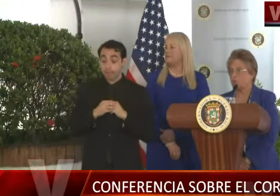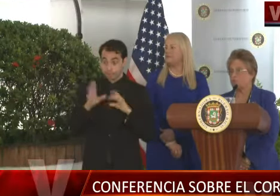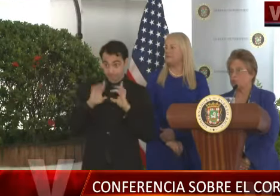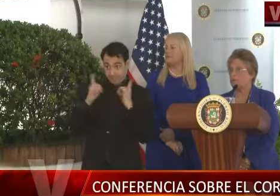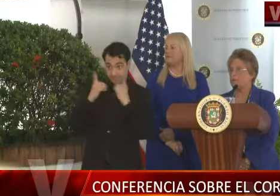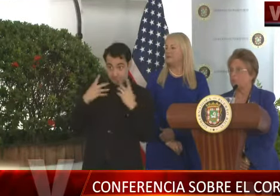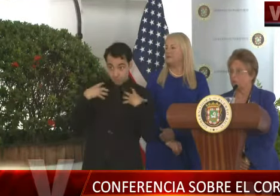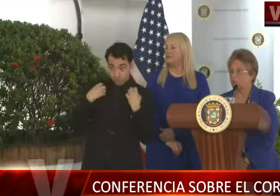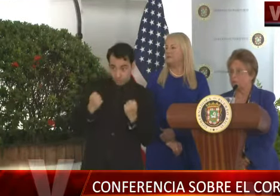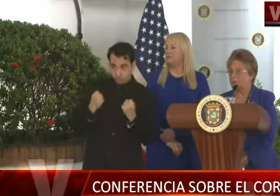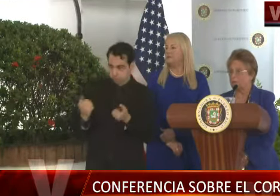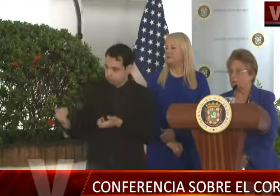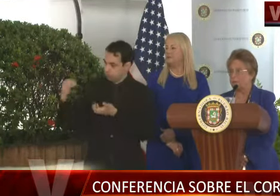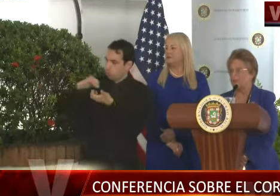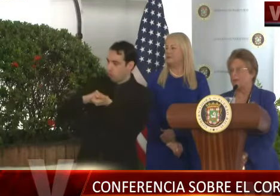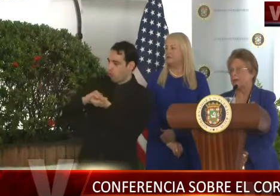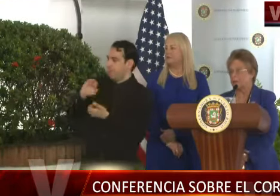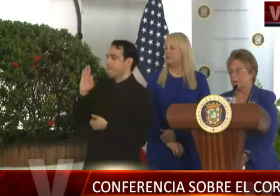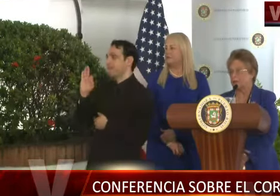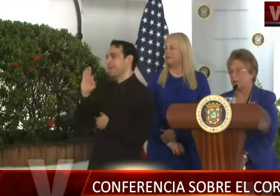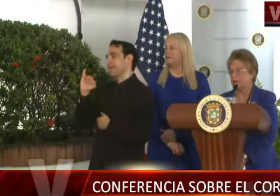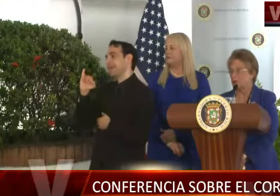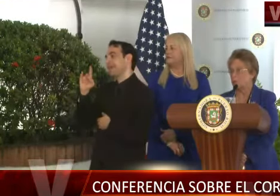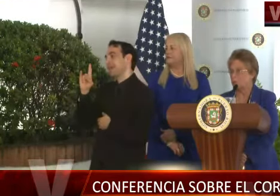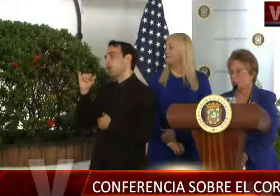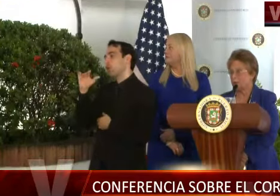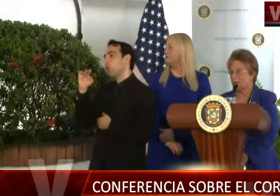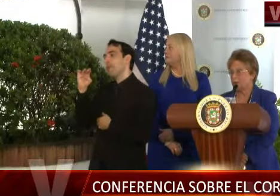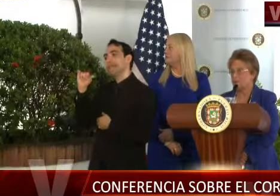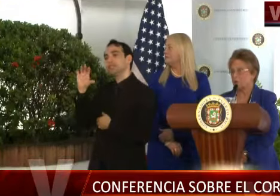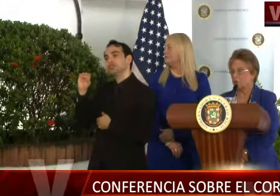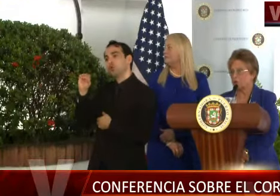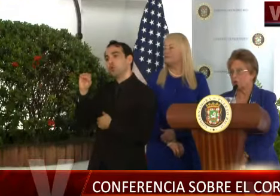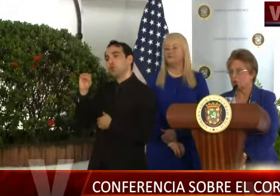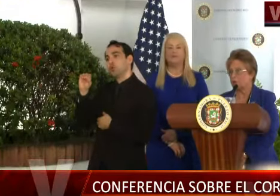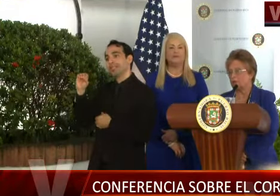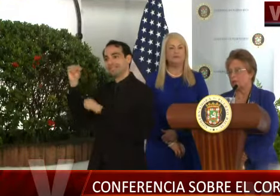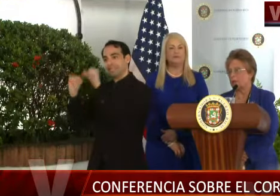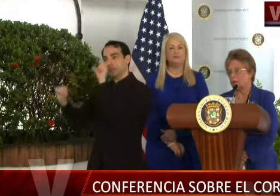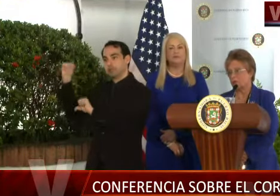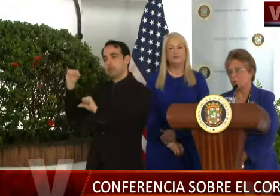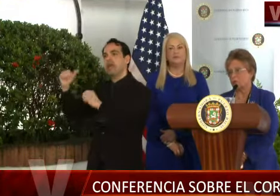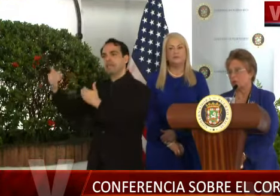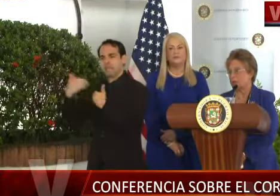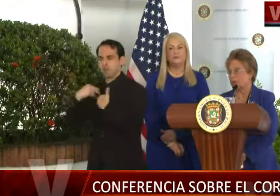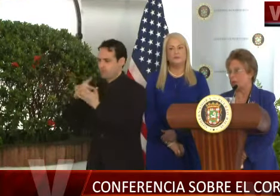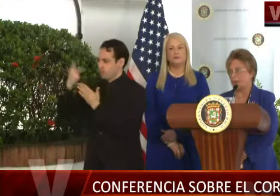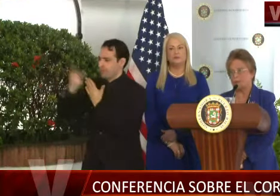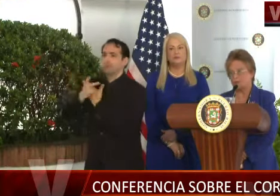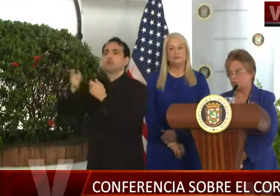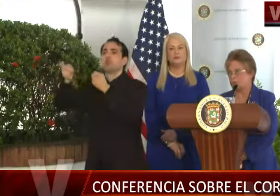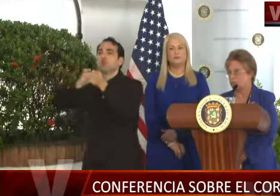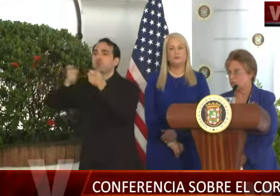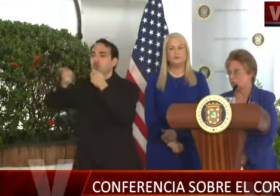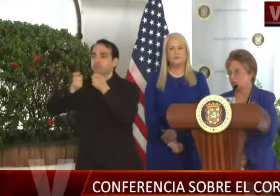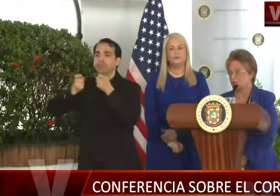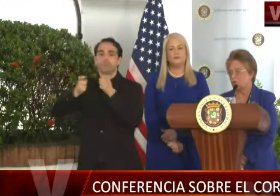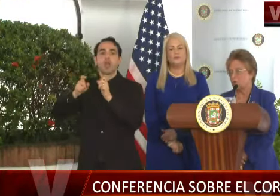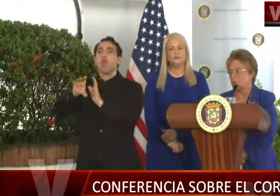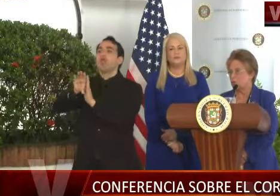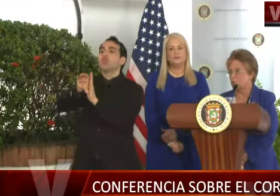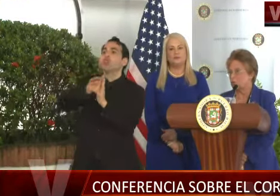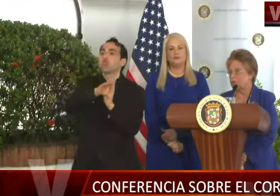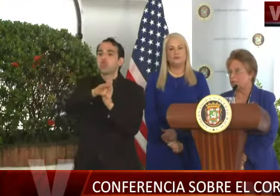en conjunto con el Fideicomiso de Ciencias, tienen un programa de control de vectores alrededor de toda la isla. Y eso ha estado